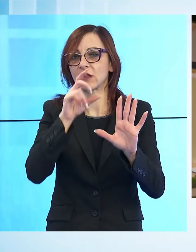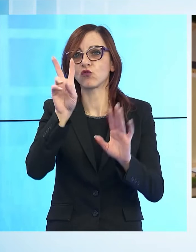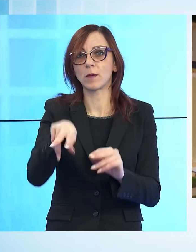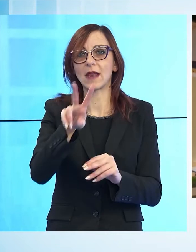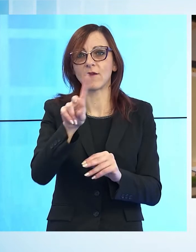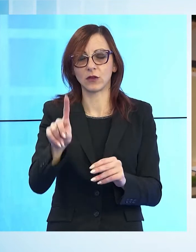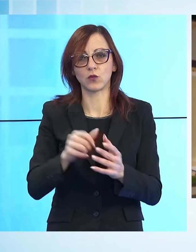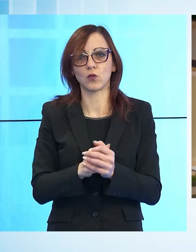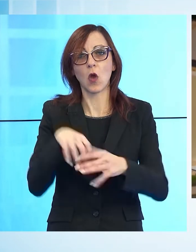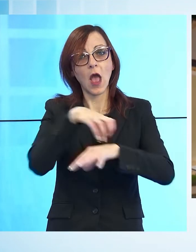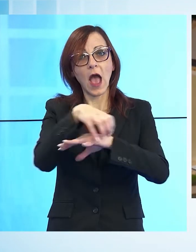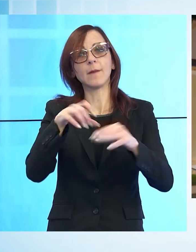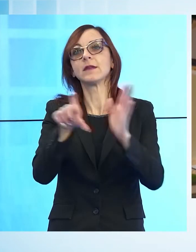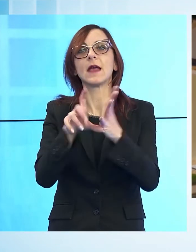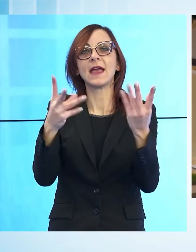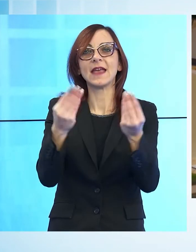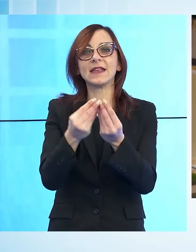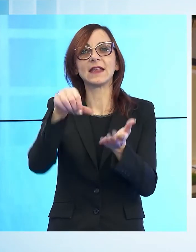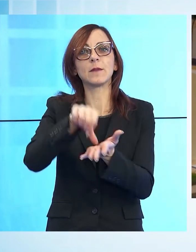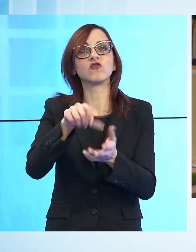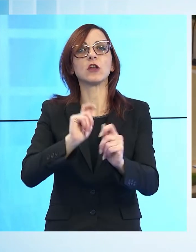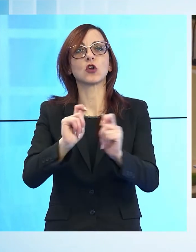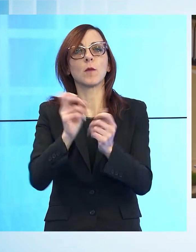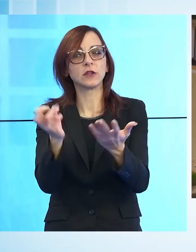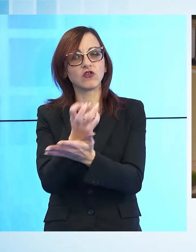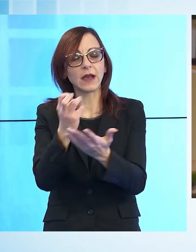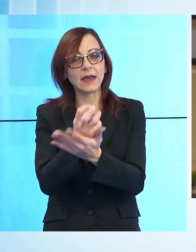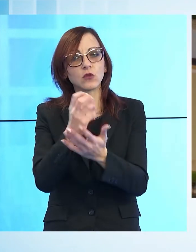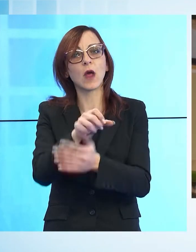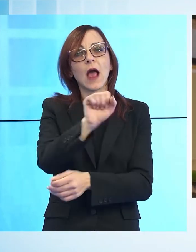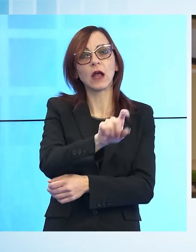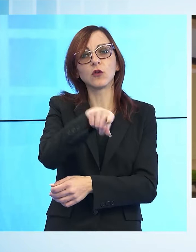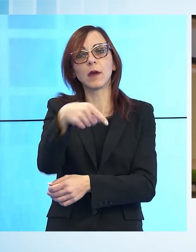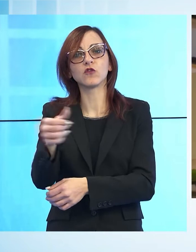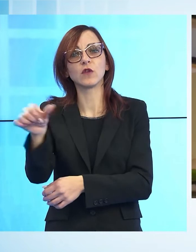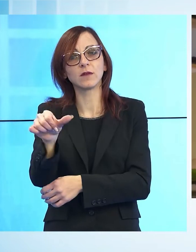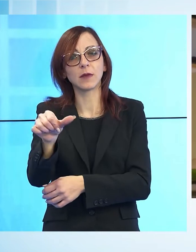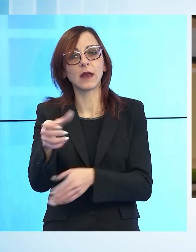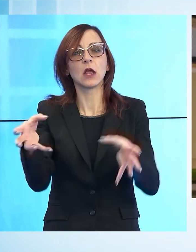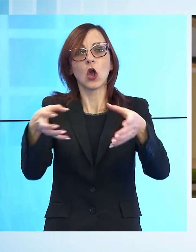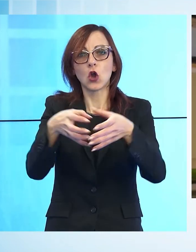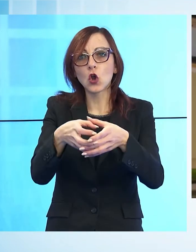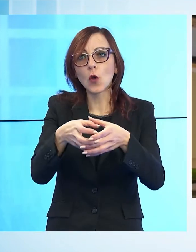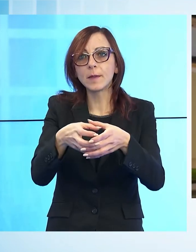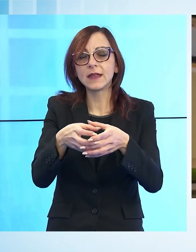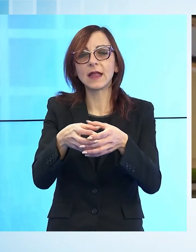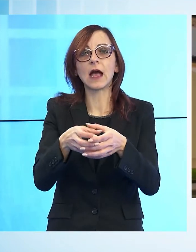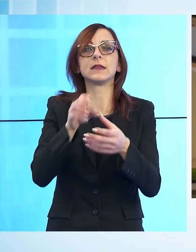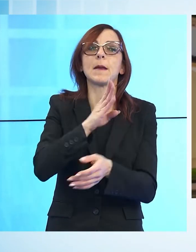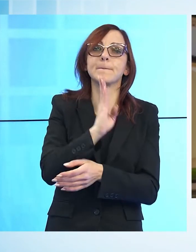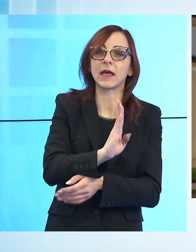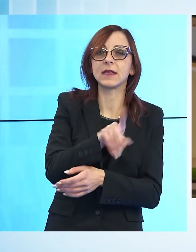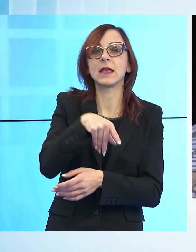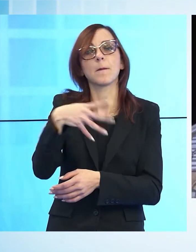'amministrazione comunale, assieme ai centri commerciali naturali di Alto Pascio e Spianate, i comitati passanti di Badia e